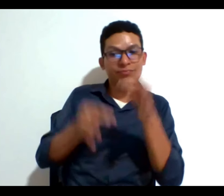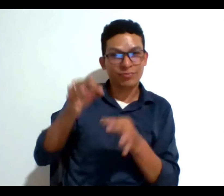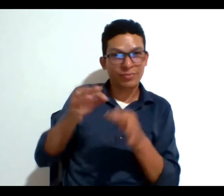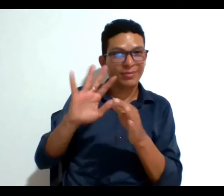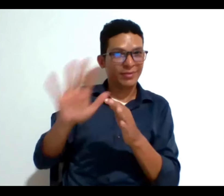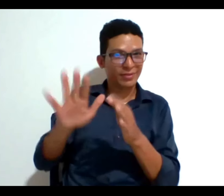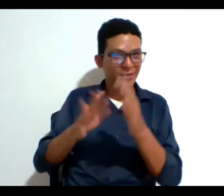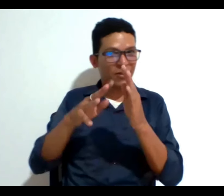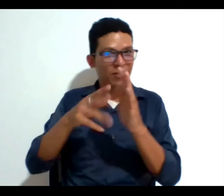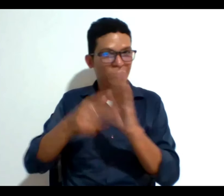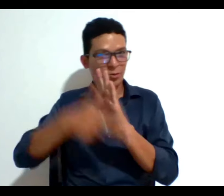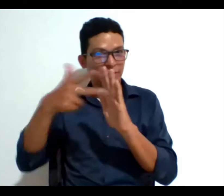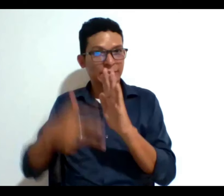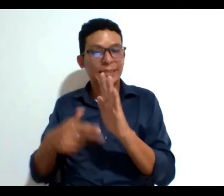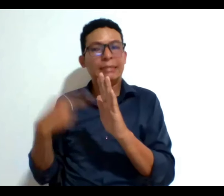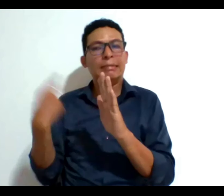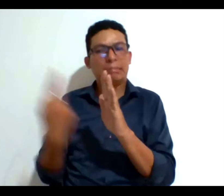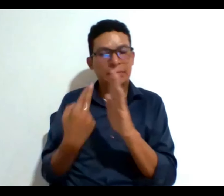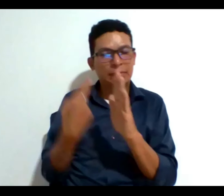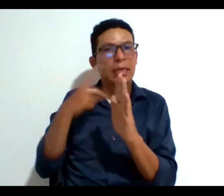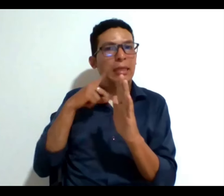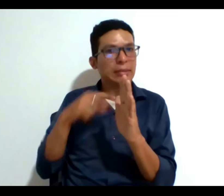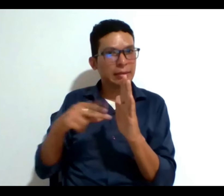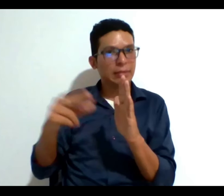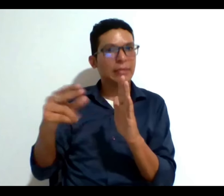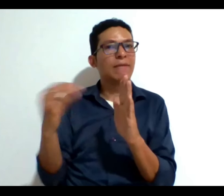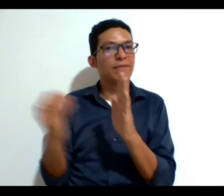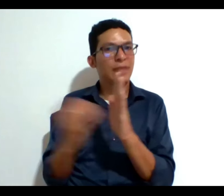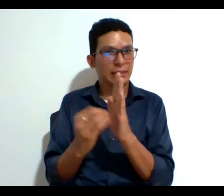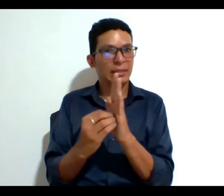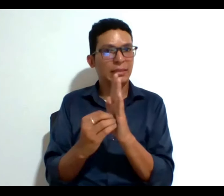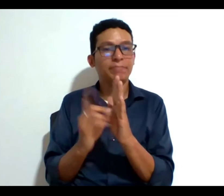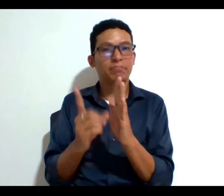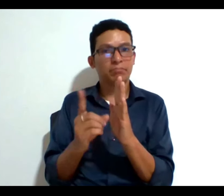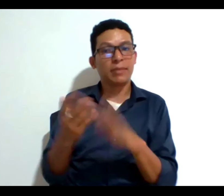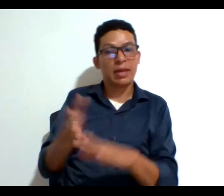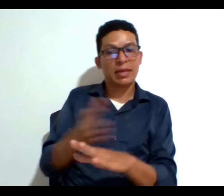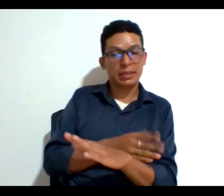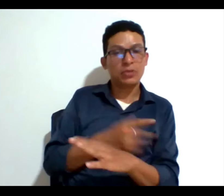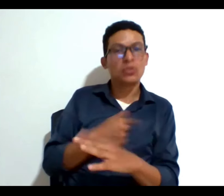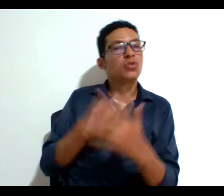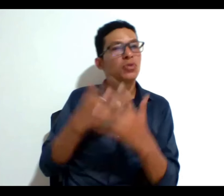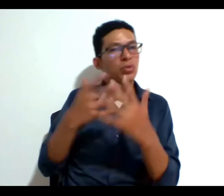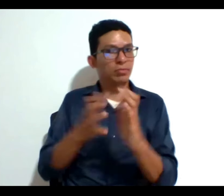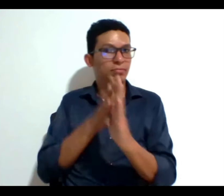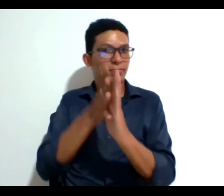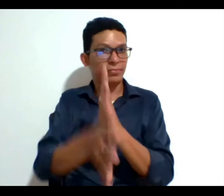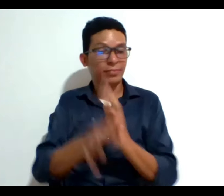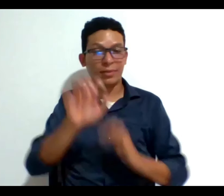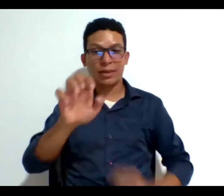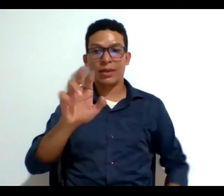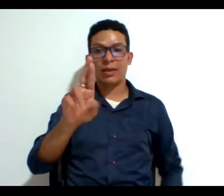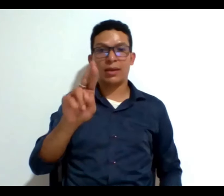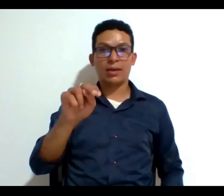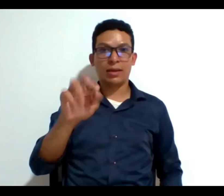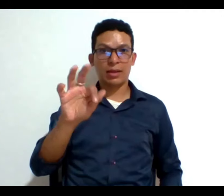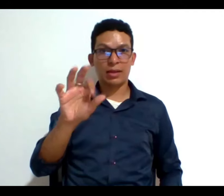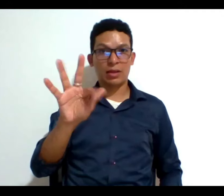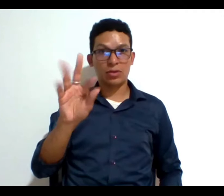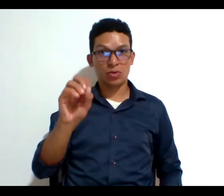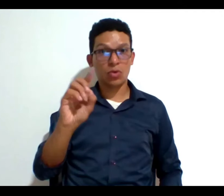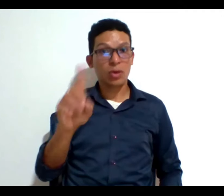pero bueno eso era una antesala frente al consentimiento sustituto yo de nuevo en el caso de Ernesto él sí podía expresar